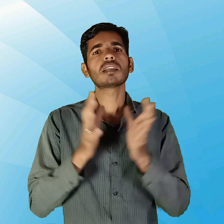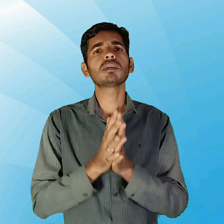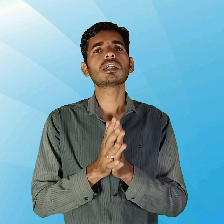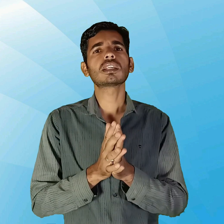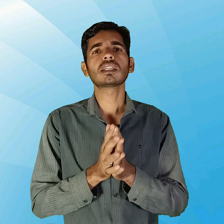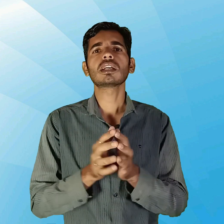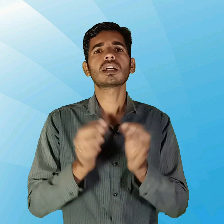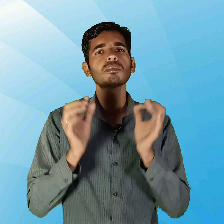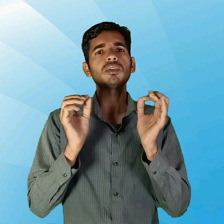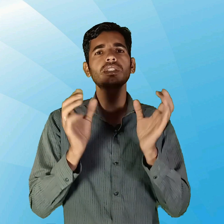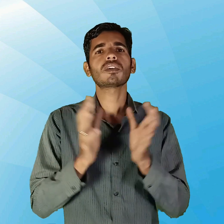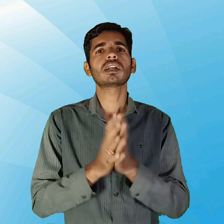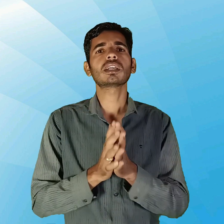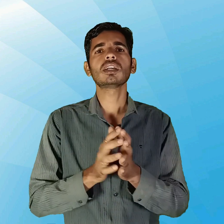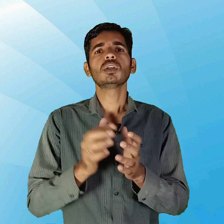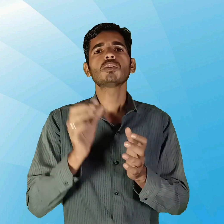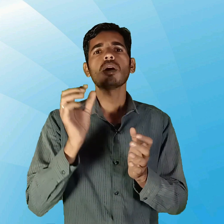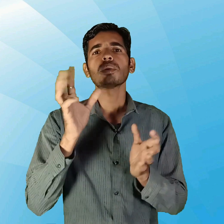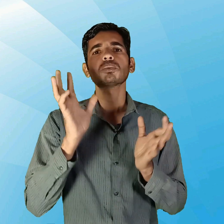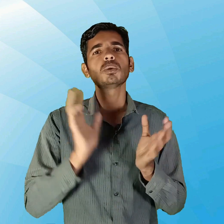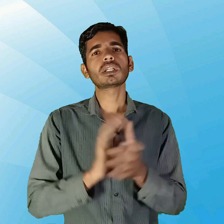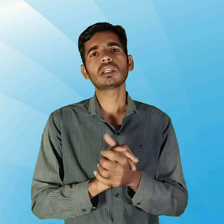गर्मी